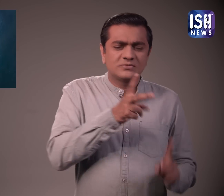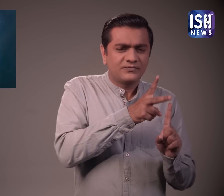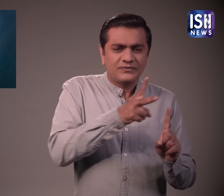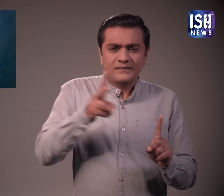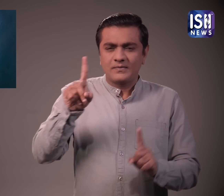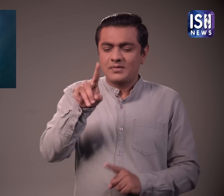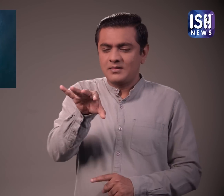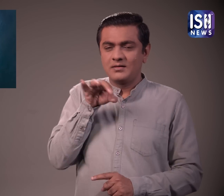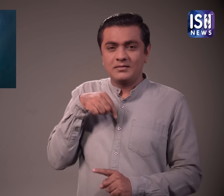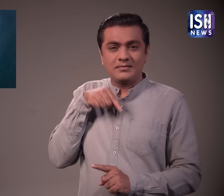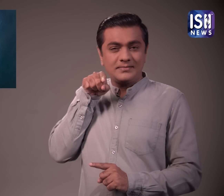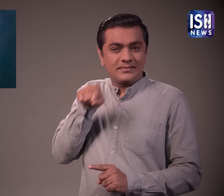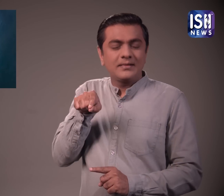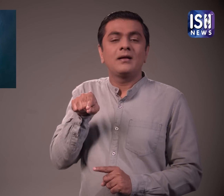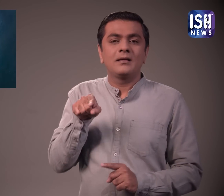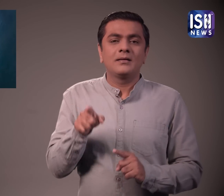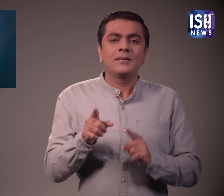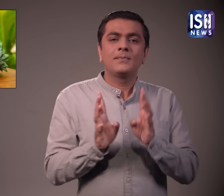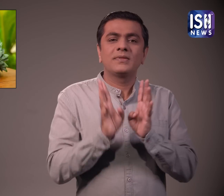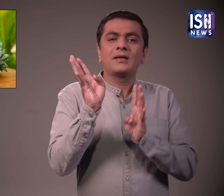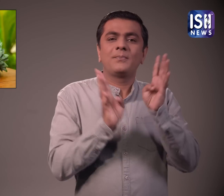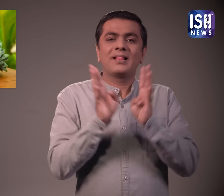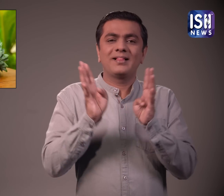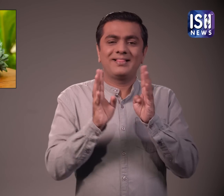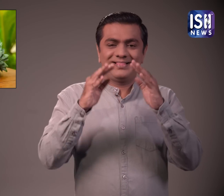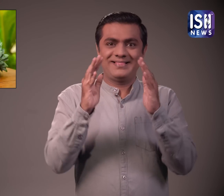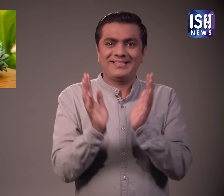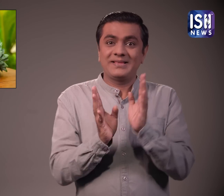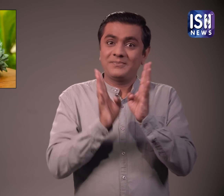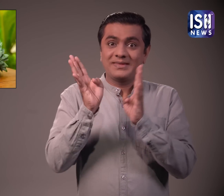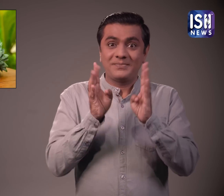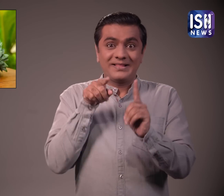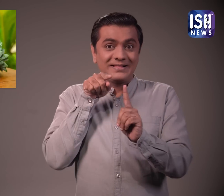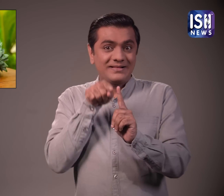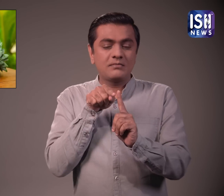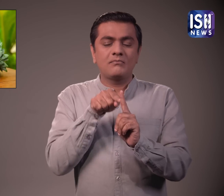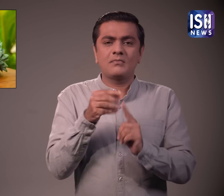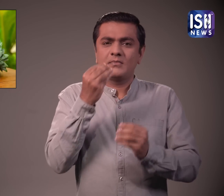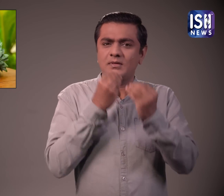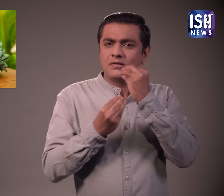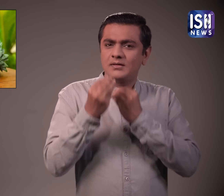भारत समेत दुनिया भर में हर कोई अनानस खाना पसंद करता है